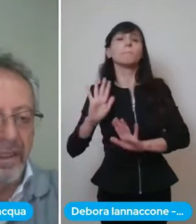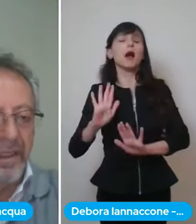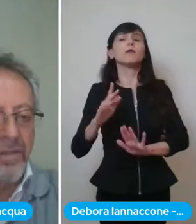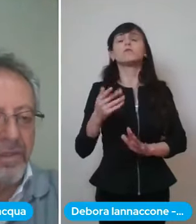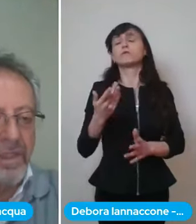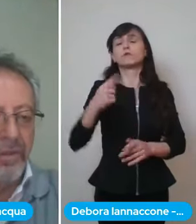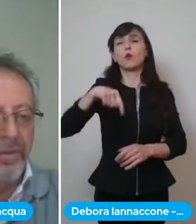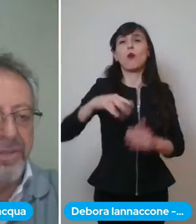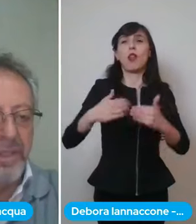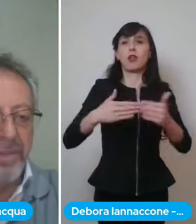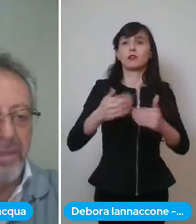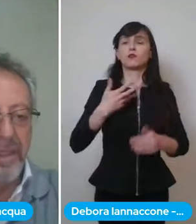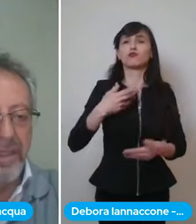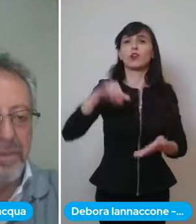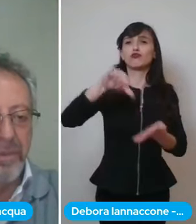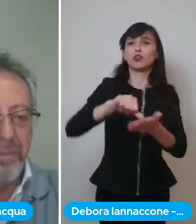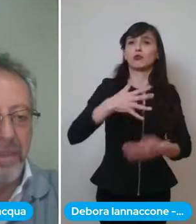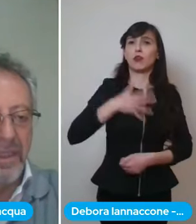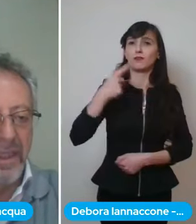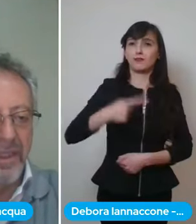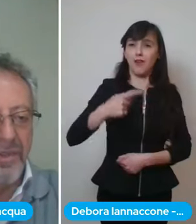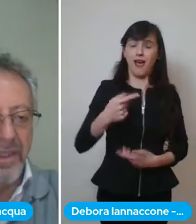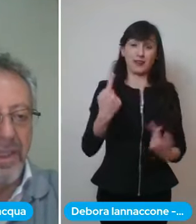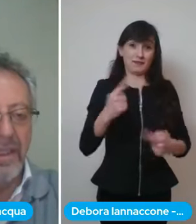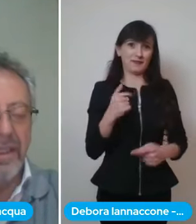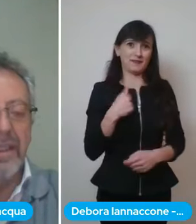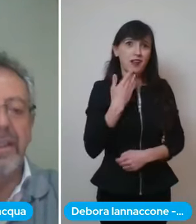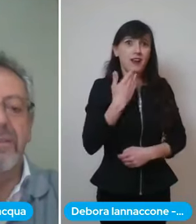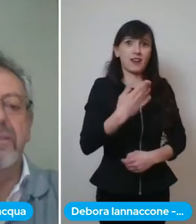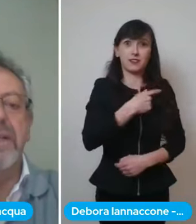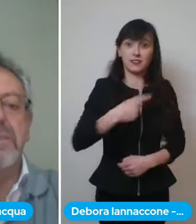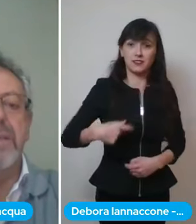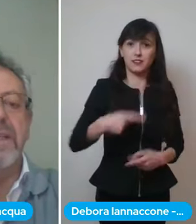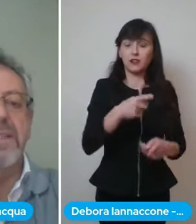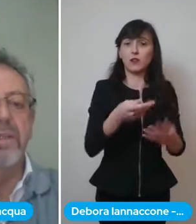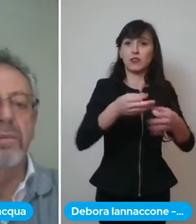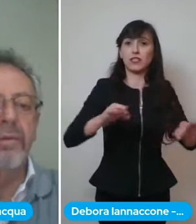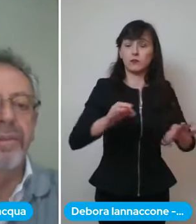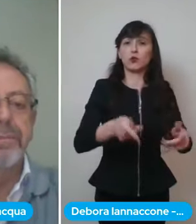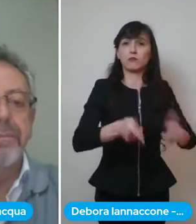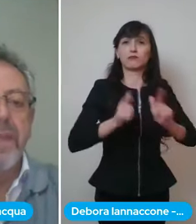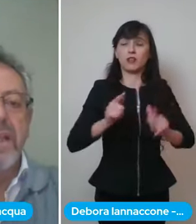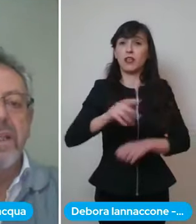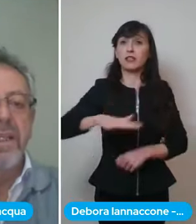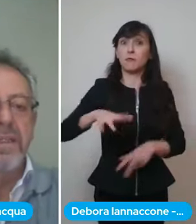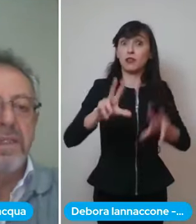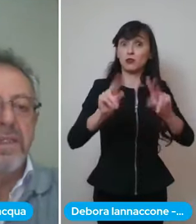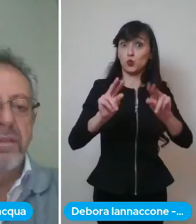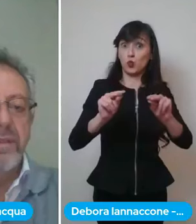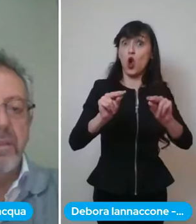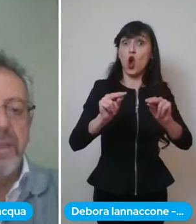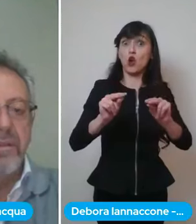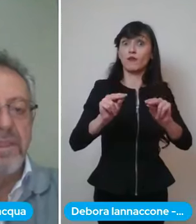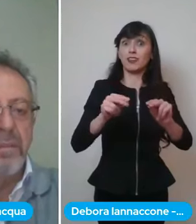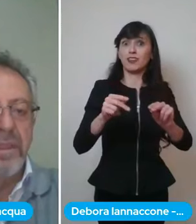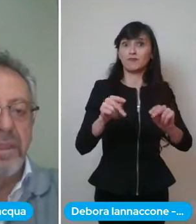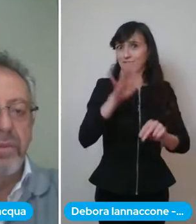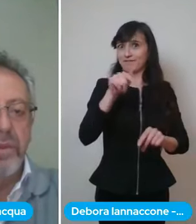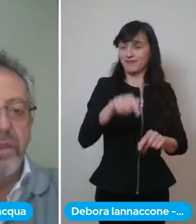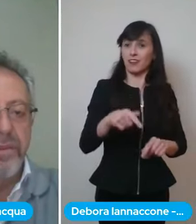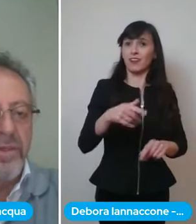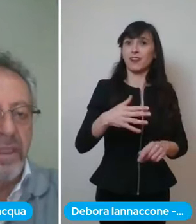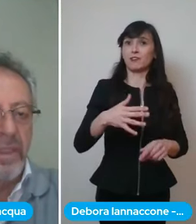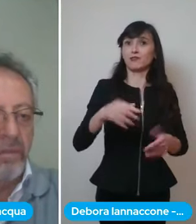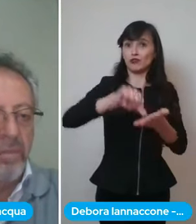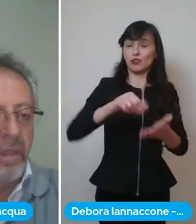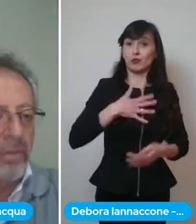Latina, ringrazio il sindaco sempre per la disponibilità che ci dà nel trovare spazi nuovi e i spazi nuovi dipendono sempre dal